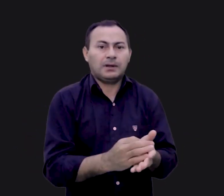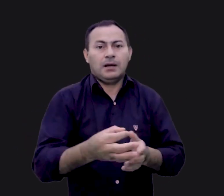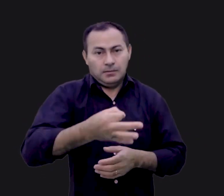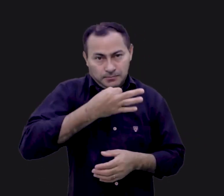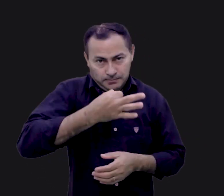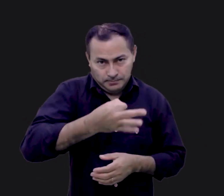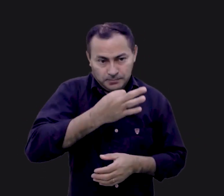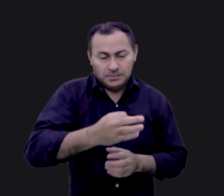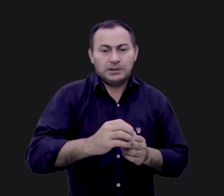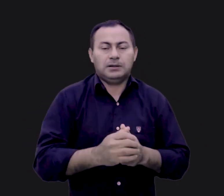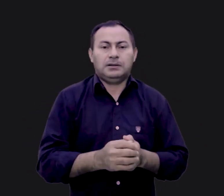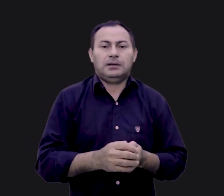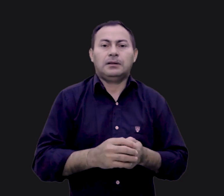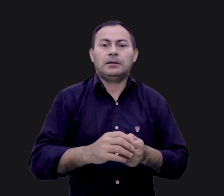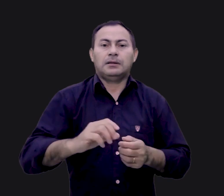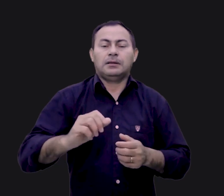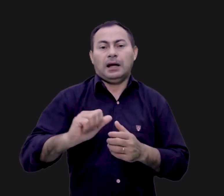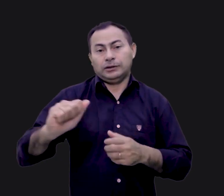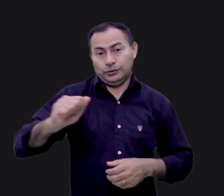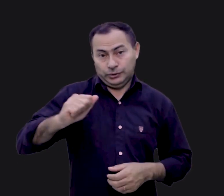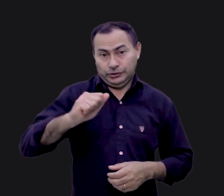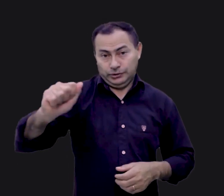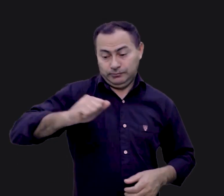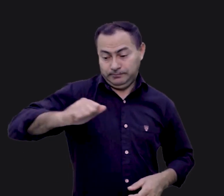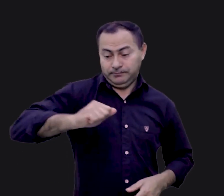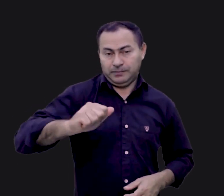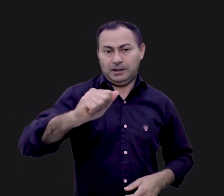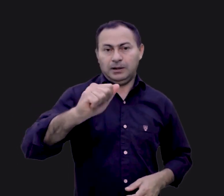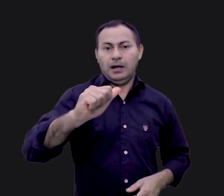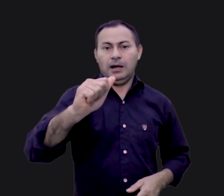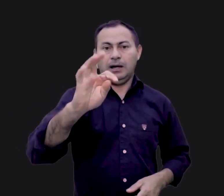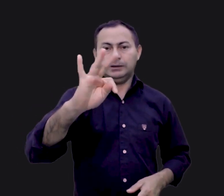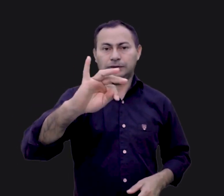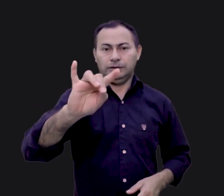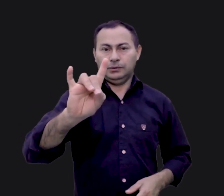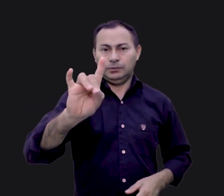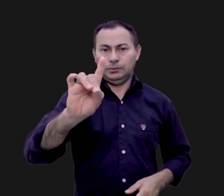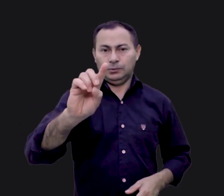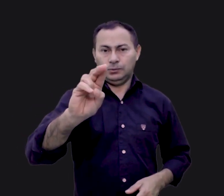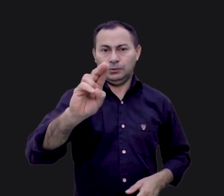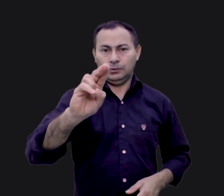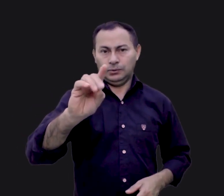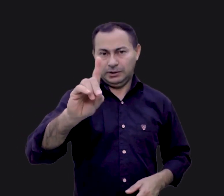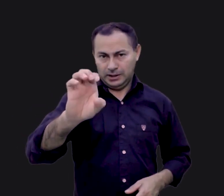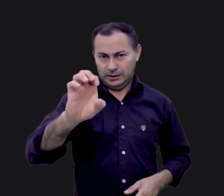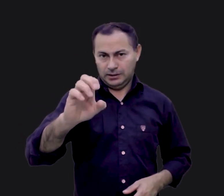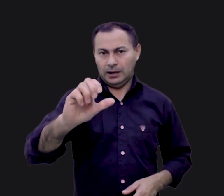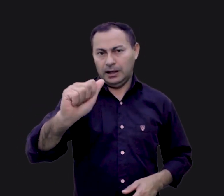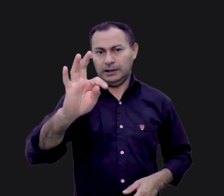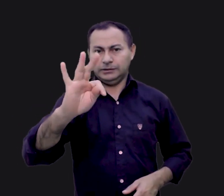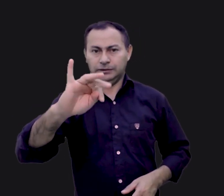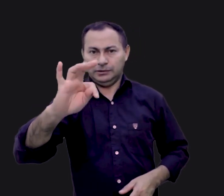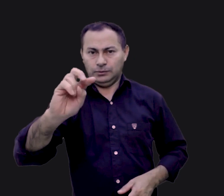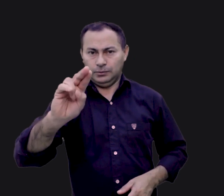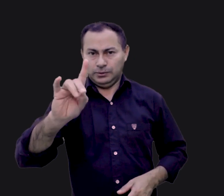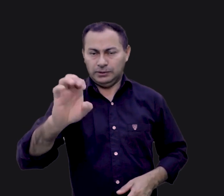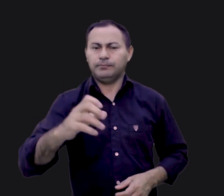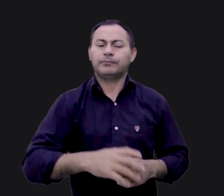atitude de Davi. Os fariseus queriam apanhar Jesus com essa história. Mas Jesus recomendou este fato, porque ele